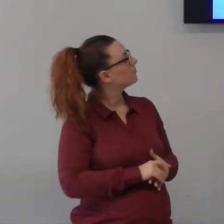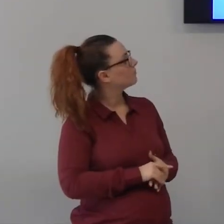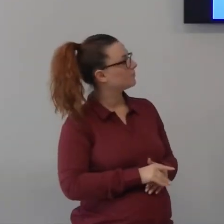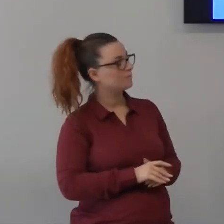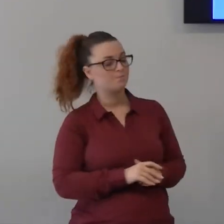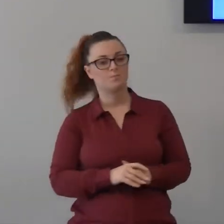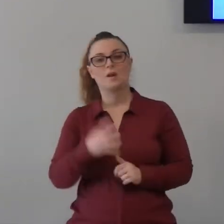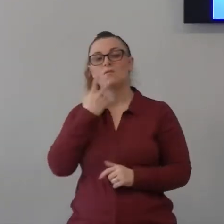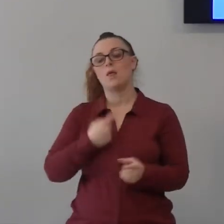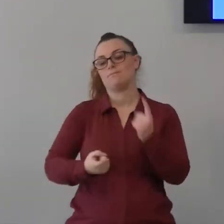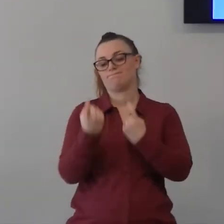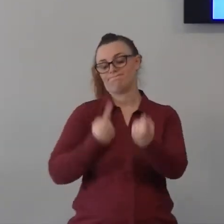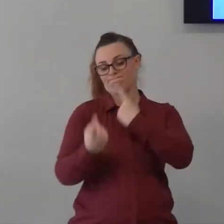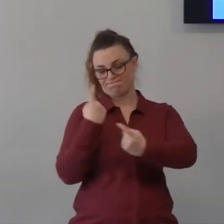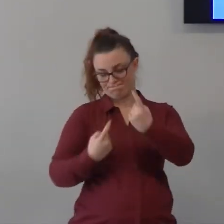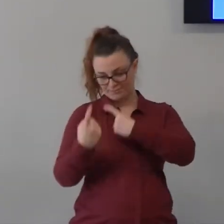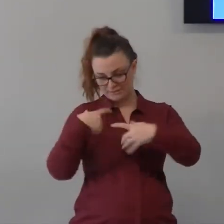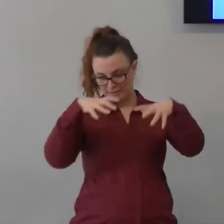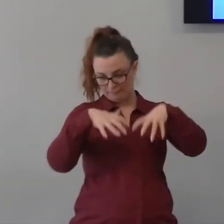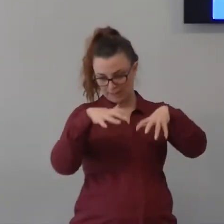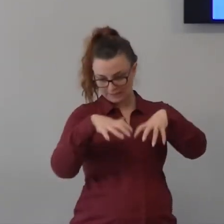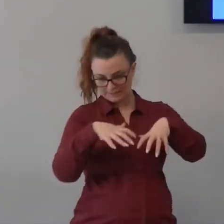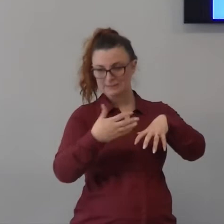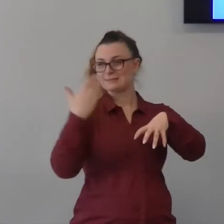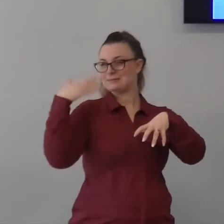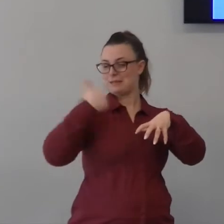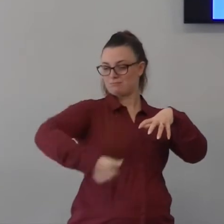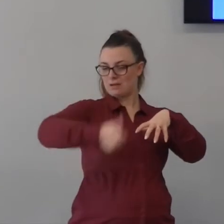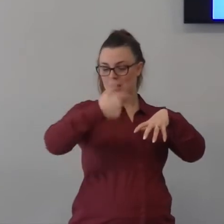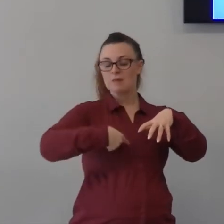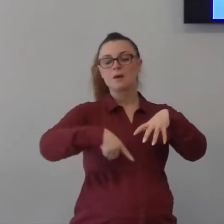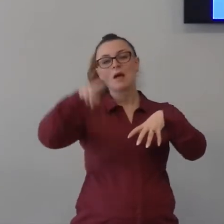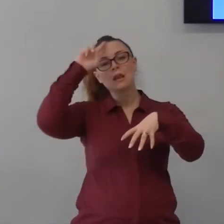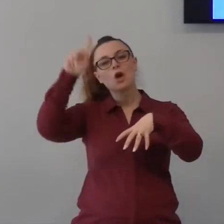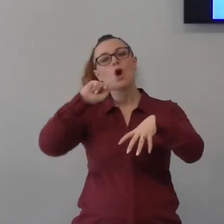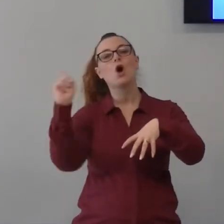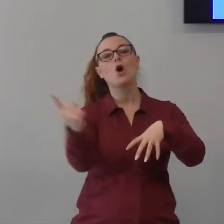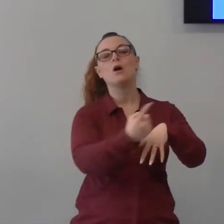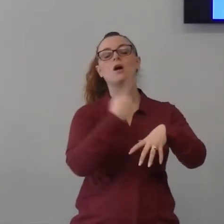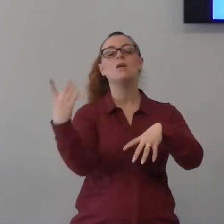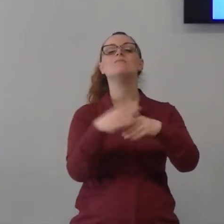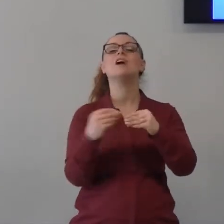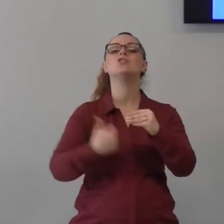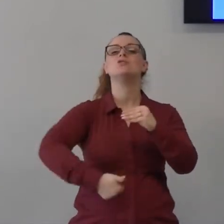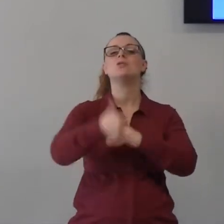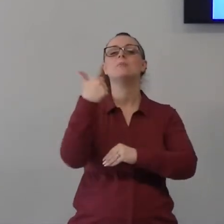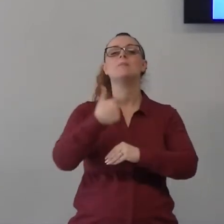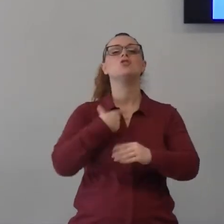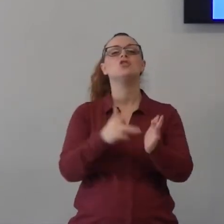ritornando alla precedente tempesta vi ricordate che cosa aveva fatto per prima cosa Gesù